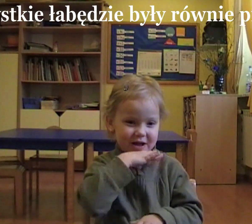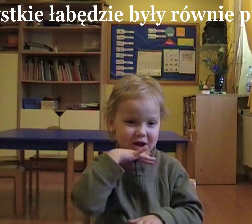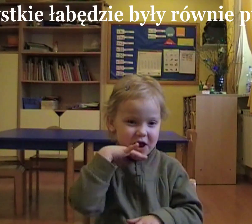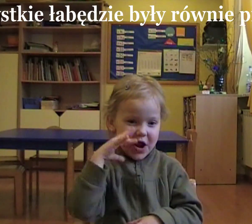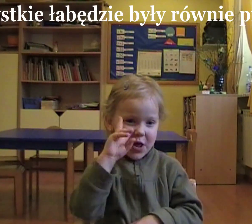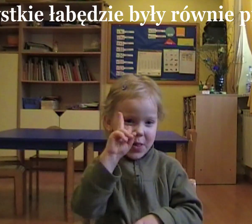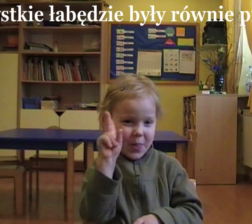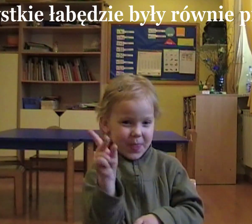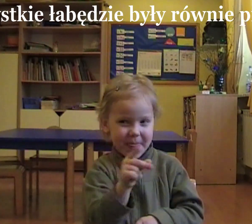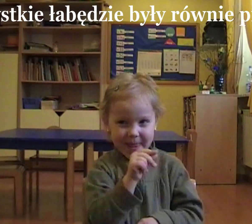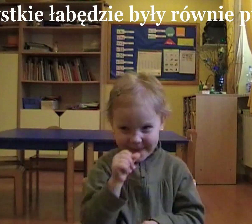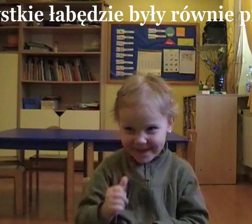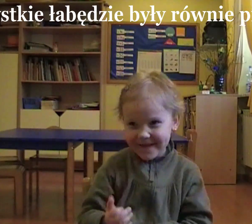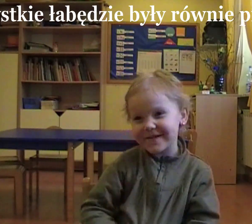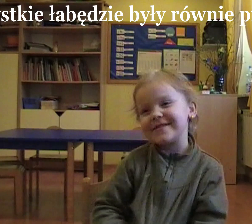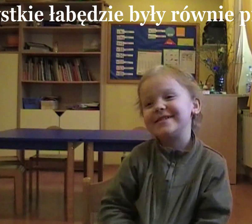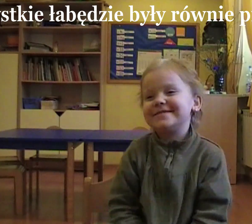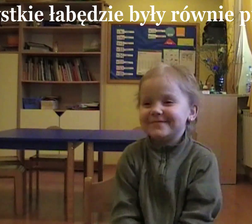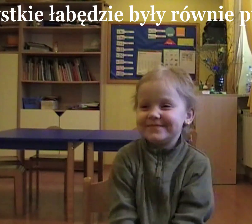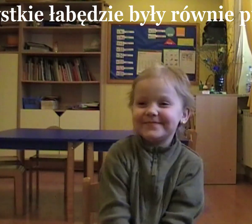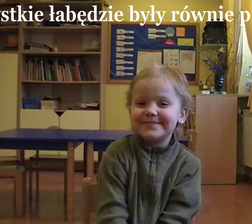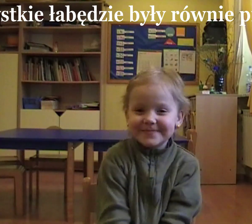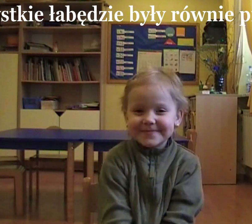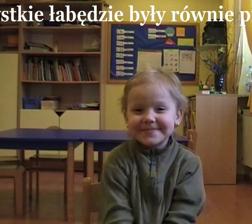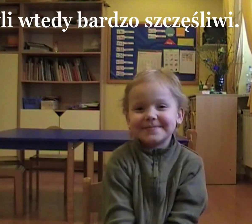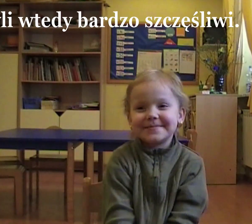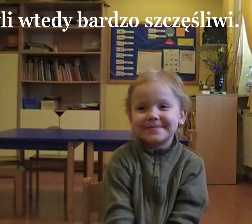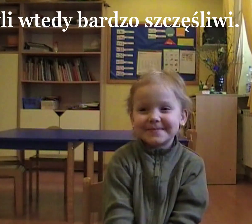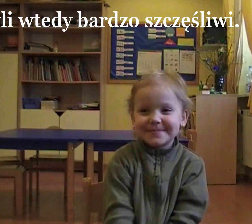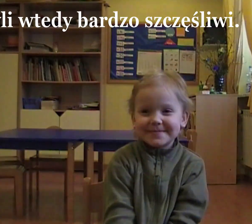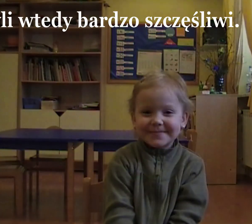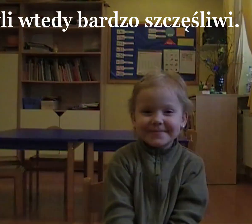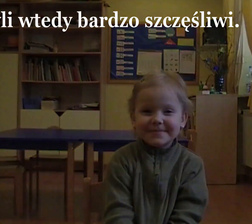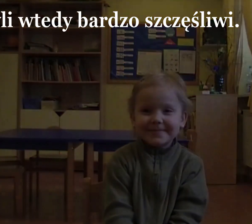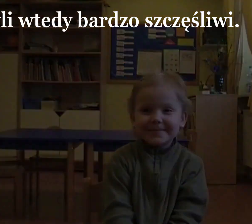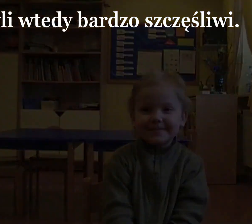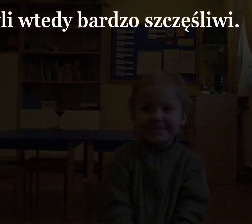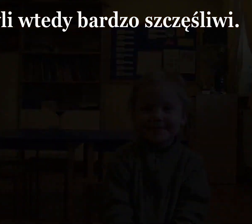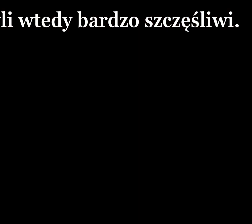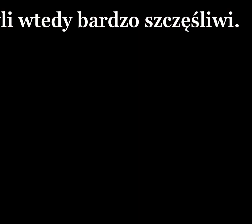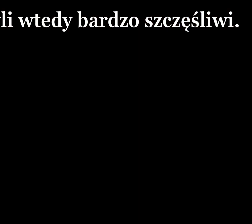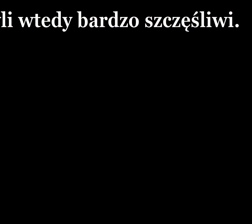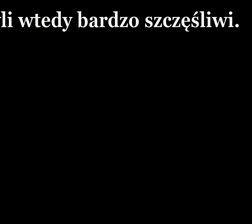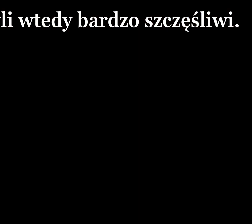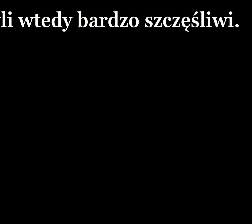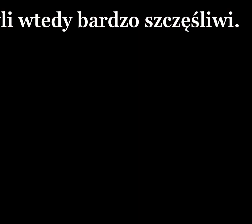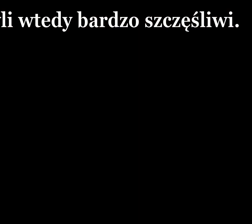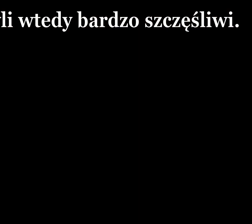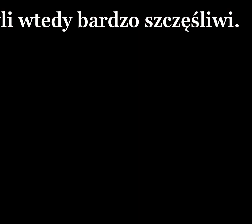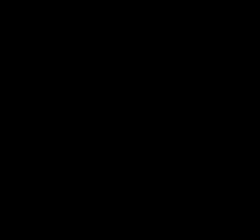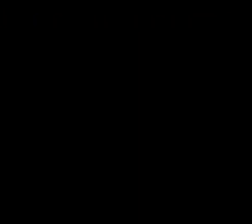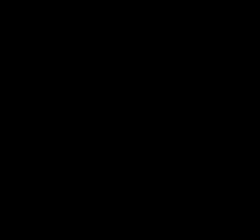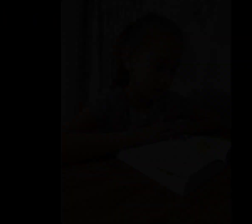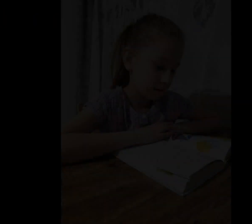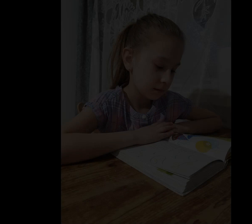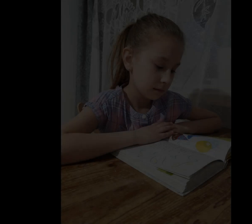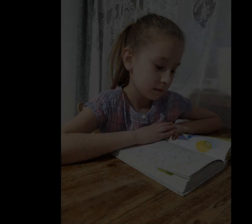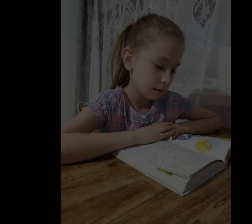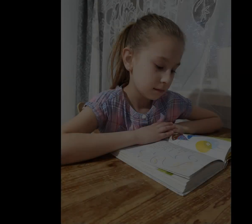same jak on. Wszystkie łabędzie były równie piękne. Byli wtedy bardzo szczęśliwi.